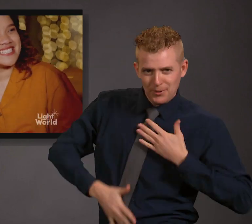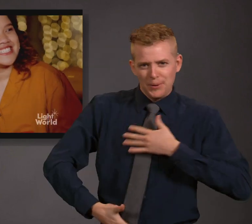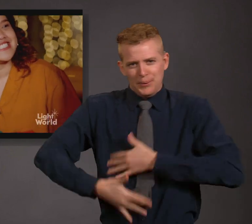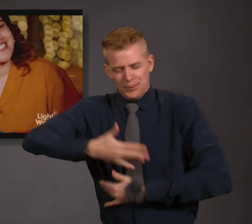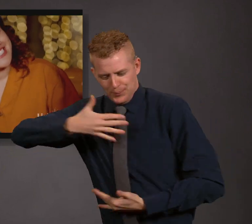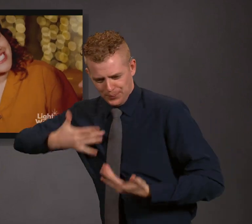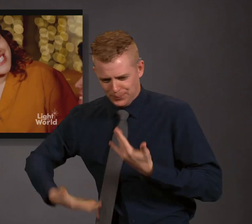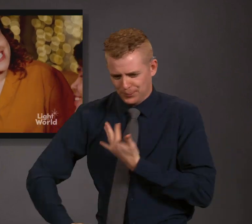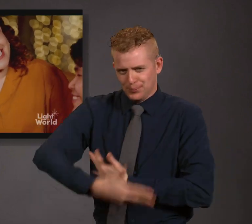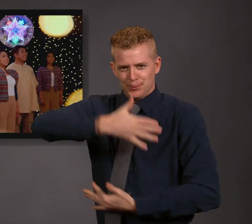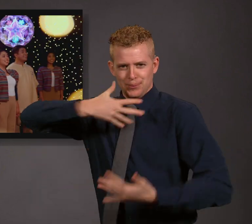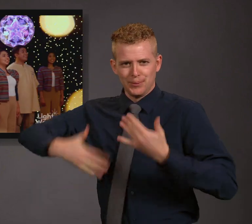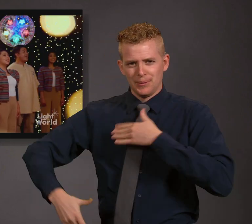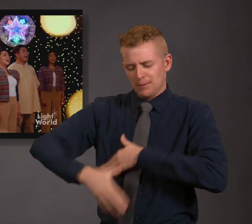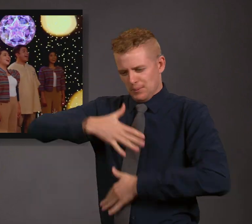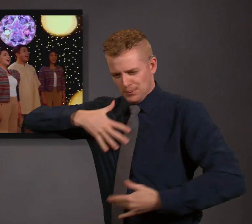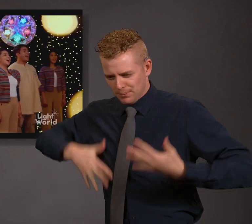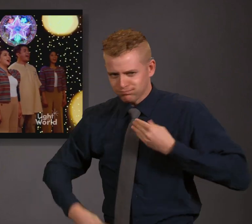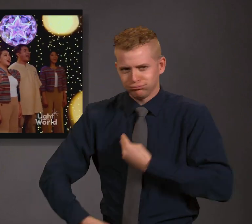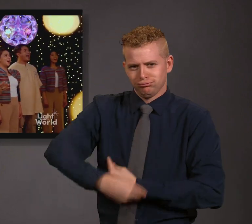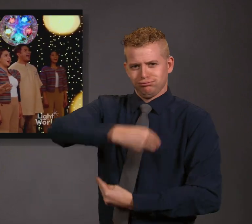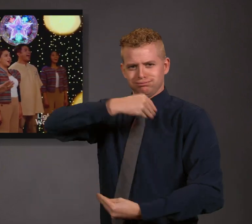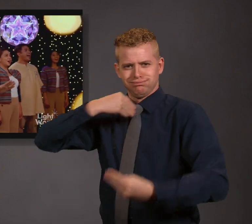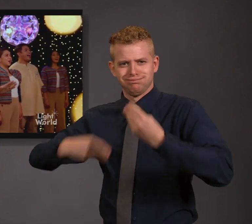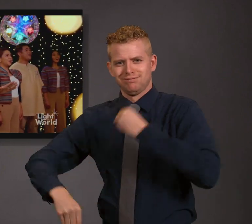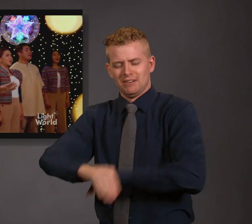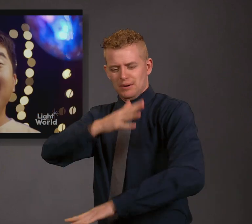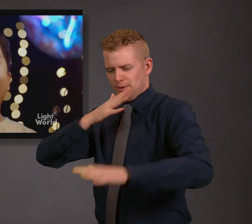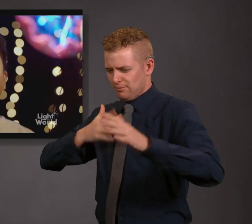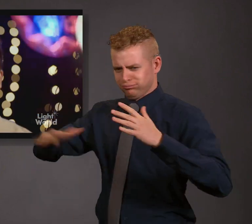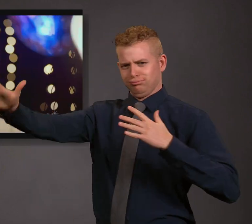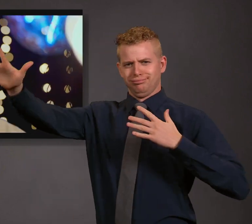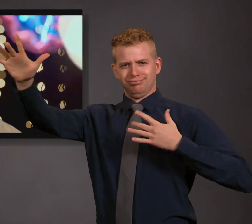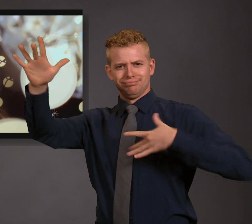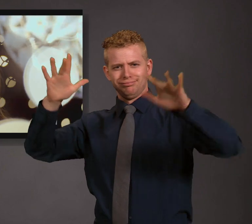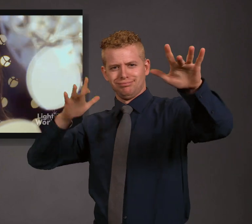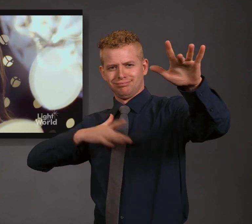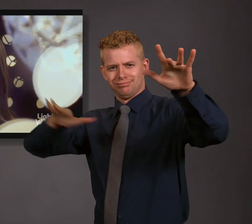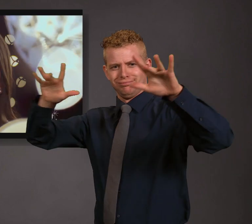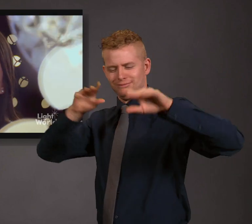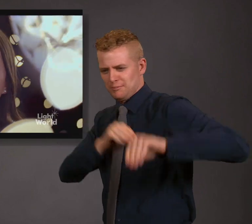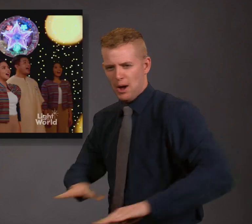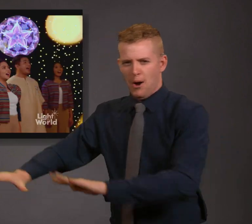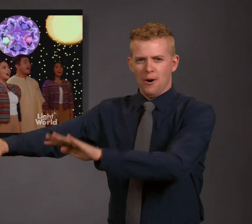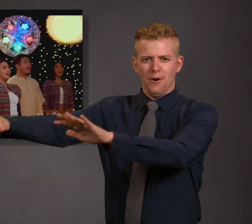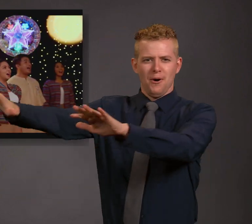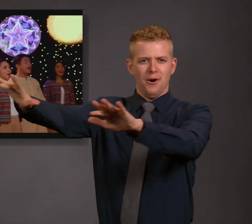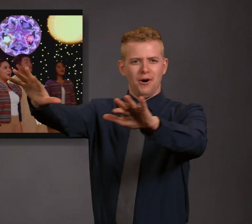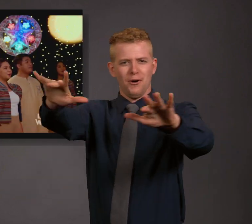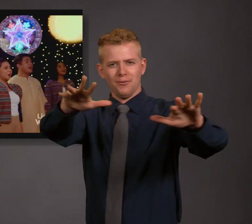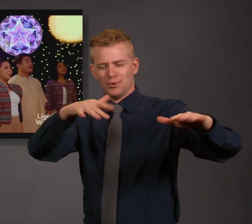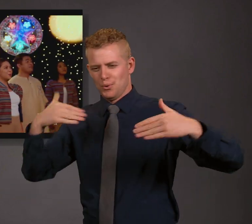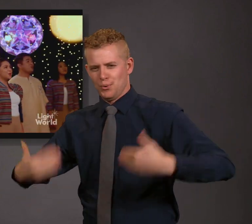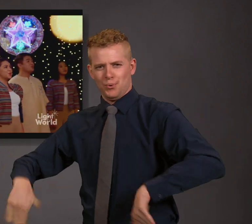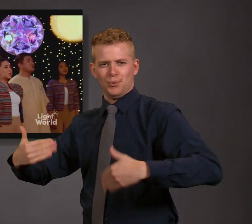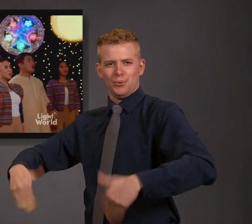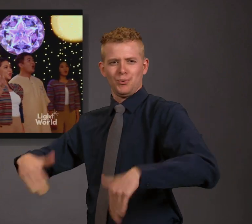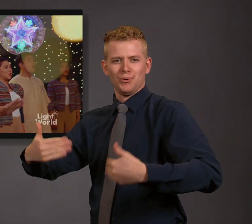ilaw na nagmubula sa mga pusong